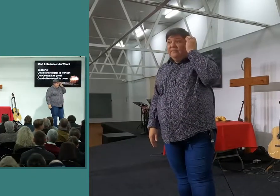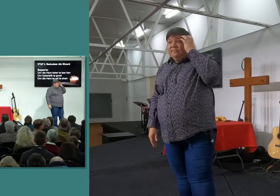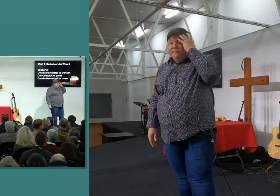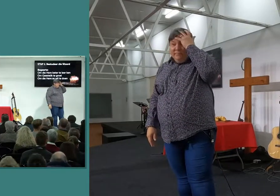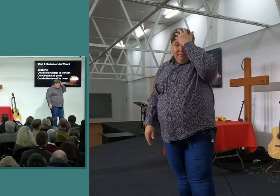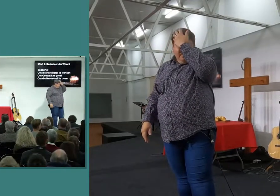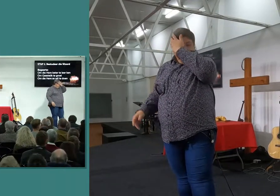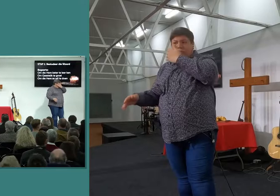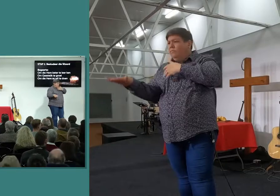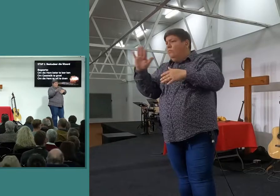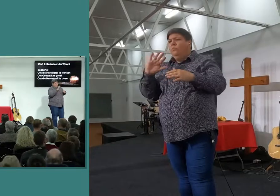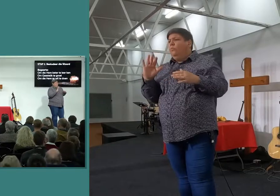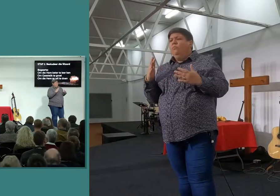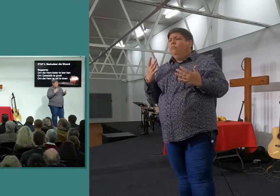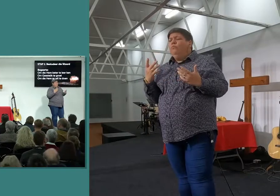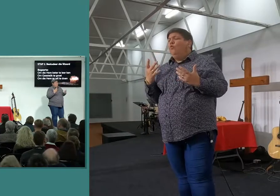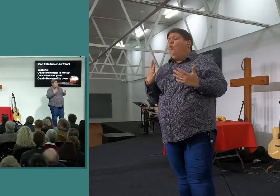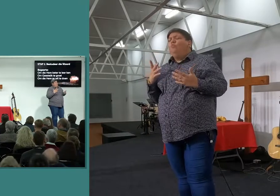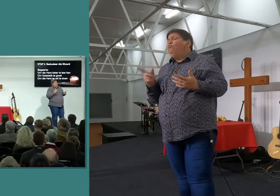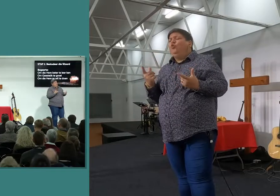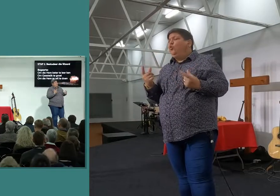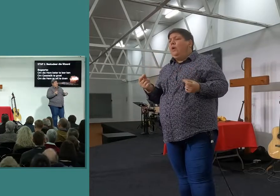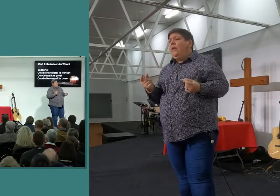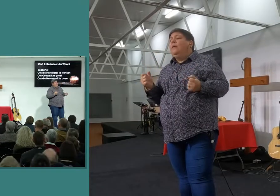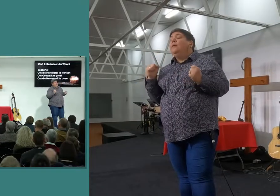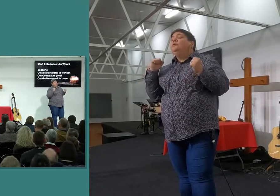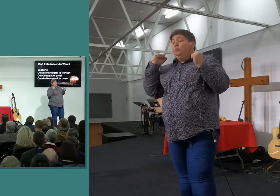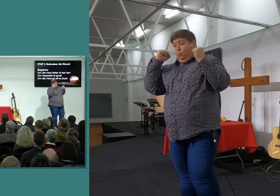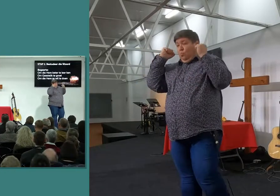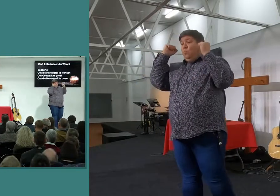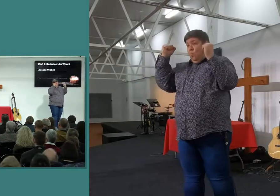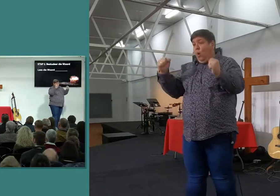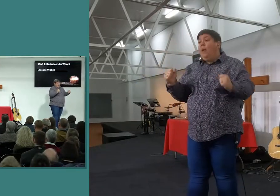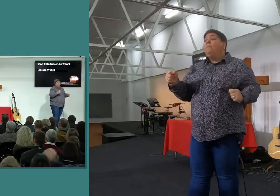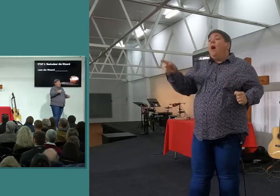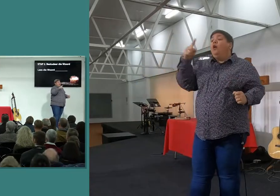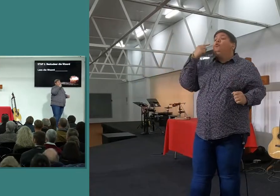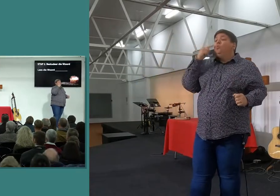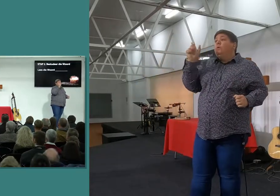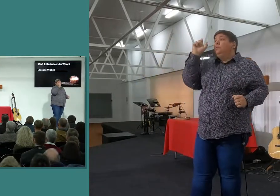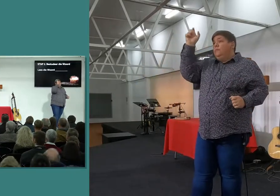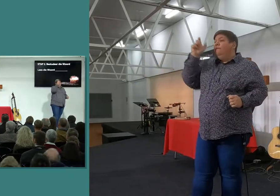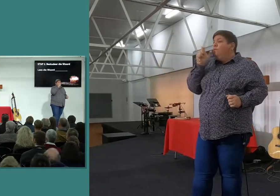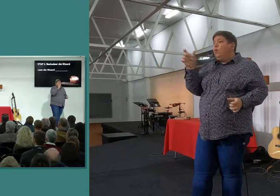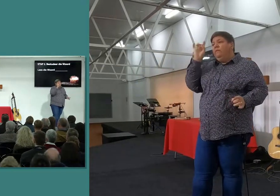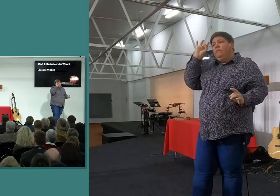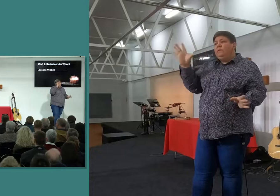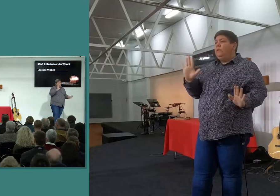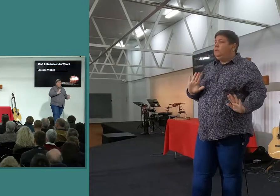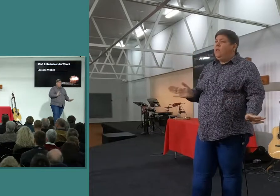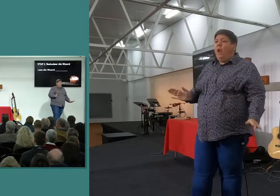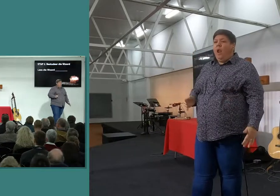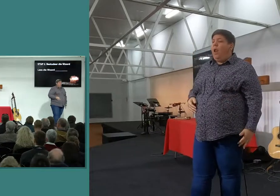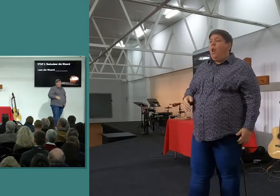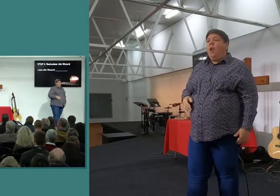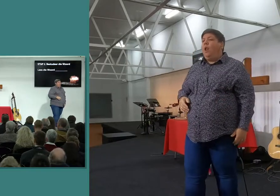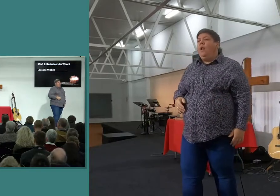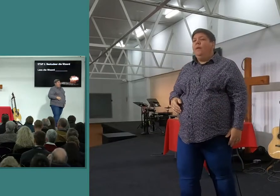hoef nie dit te doen, jy mag as jy wil, maar jy hoef nie dit te doen nie, ons moet amal in die woord kom, stem jylle saam, ok, nie so jy dit doen,